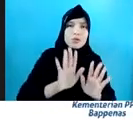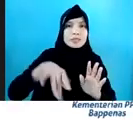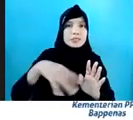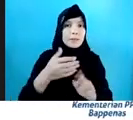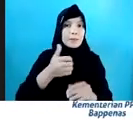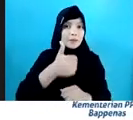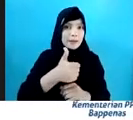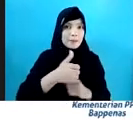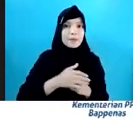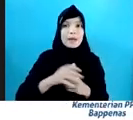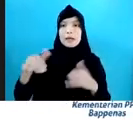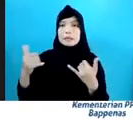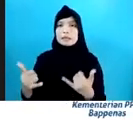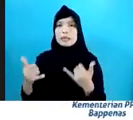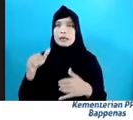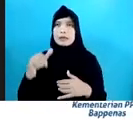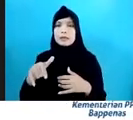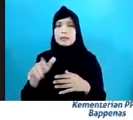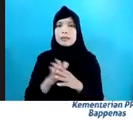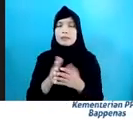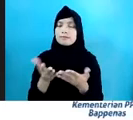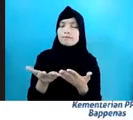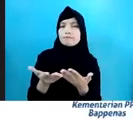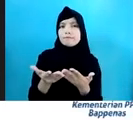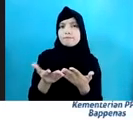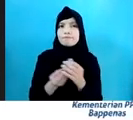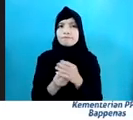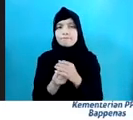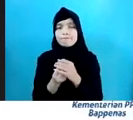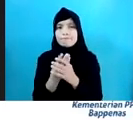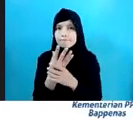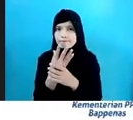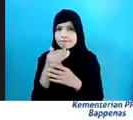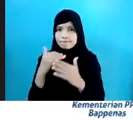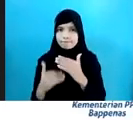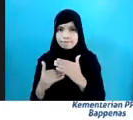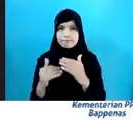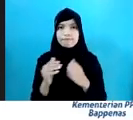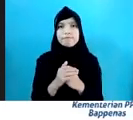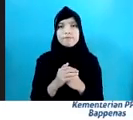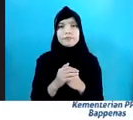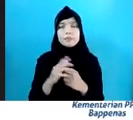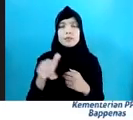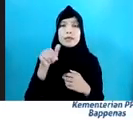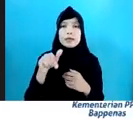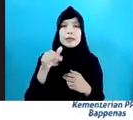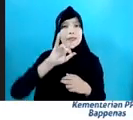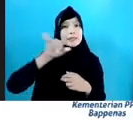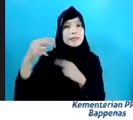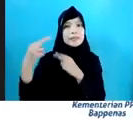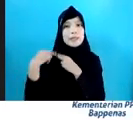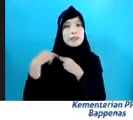saat ini kita mengalami Kontraksi pertumbuhan ekonomi Nah tentunya ini menjadi PR kita semua